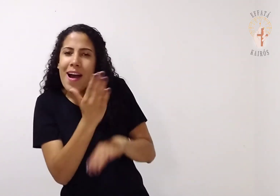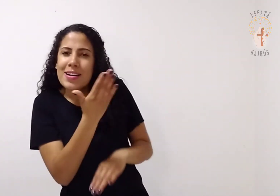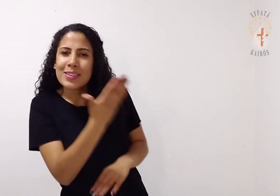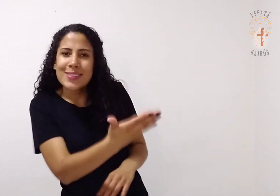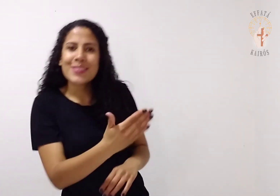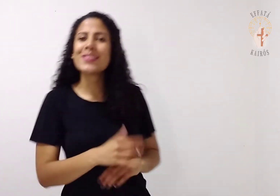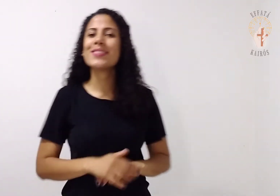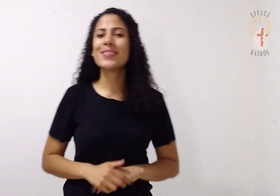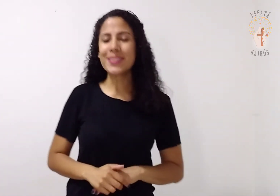ele.